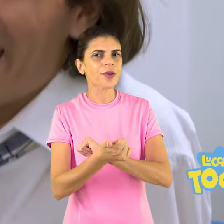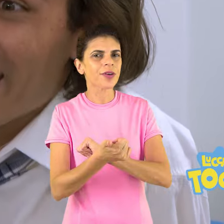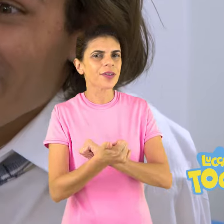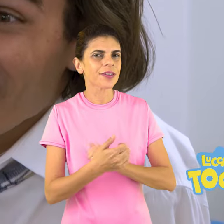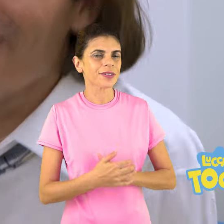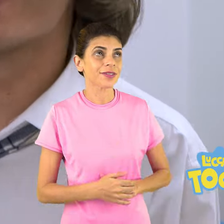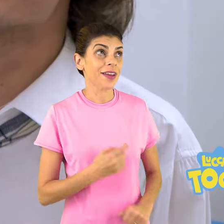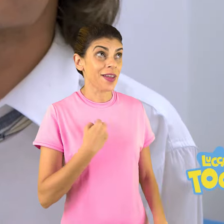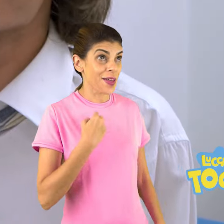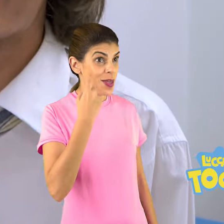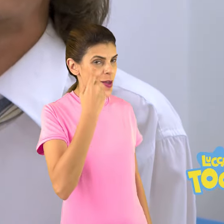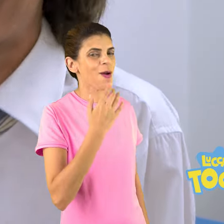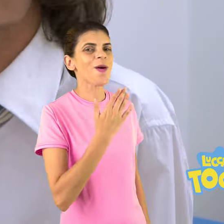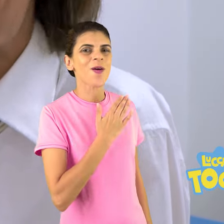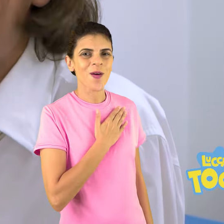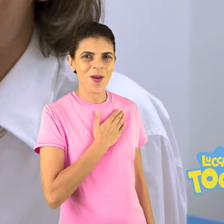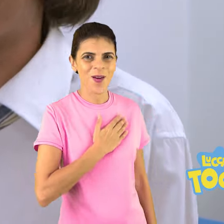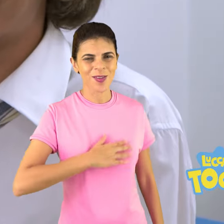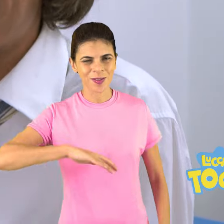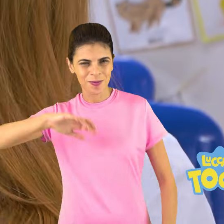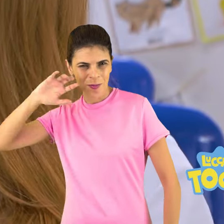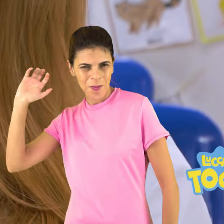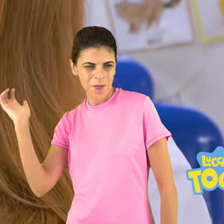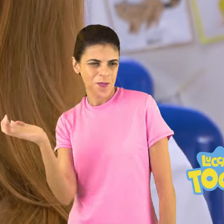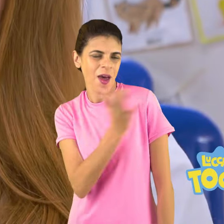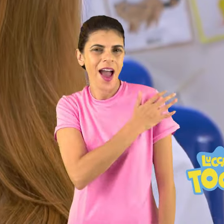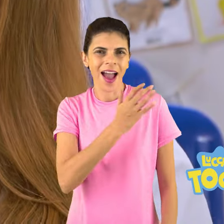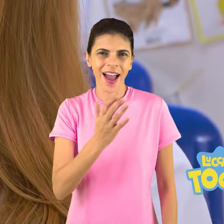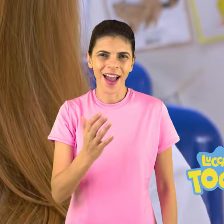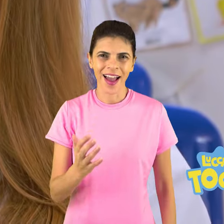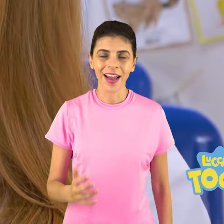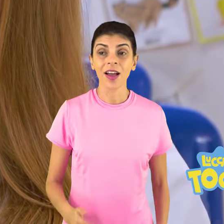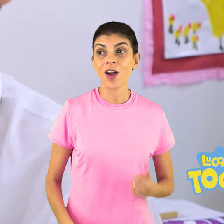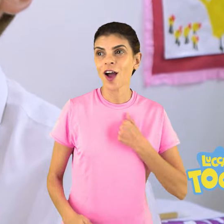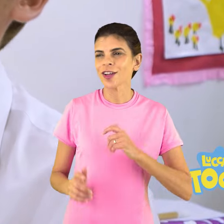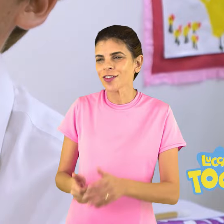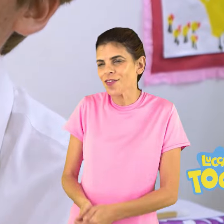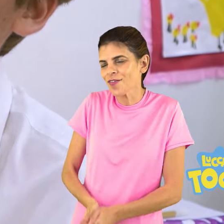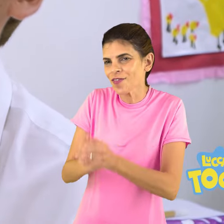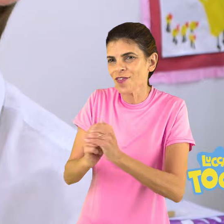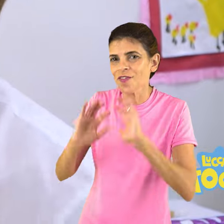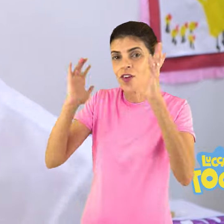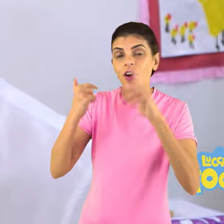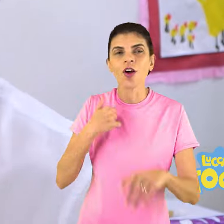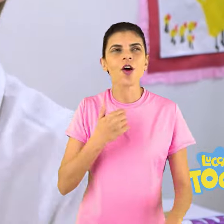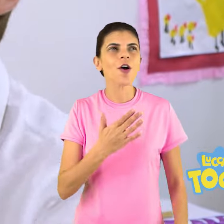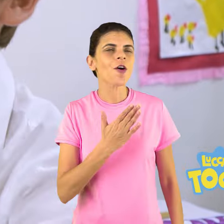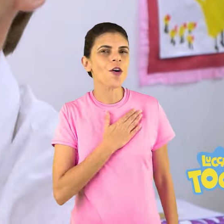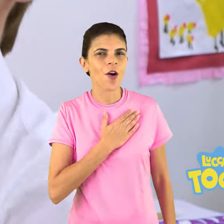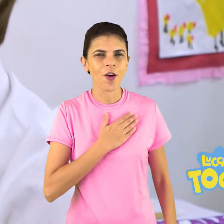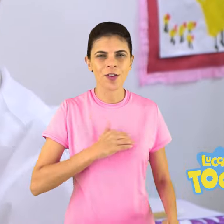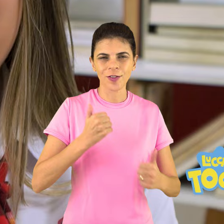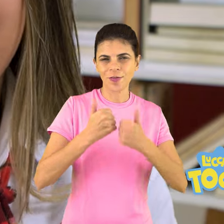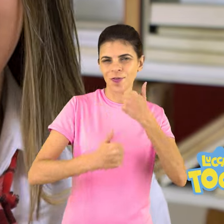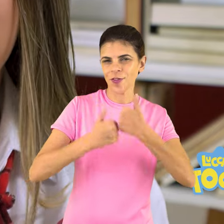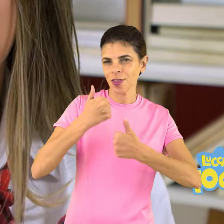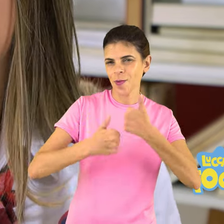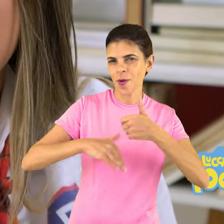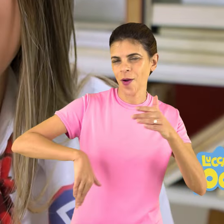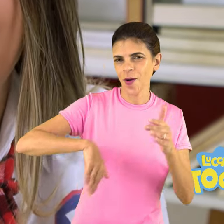eu gosto de jogar queimado. Ah, eu gosto de jogar vôlei. Já eu gosto de jogar futebol. Você,